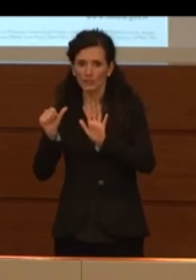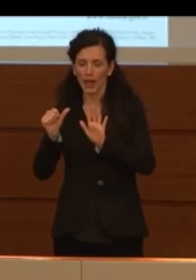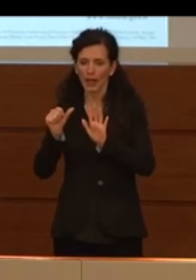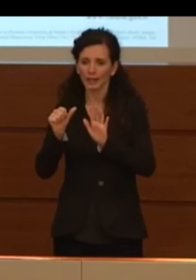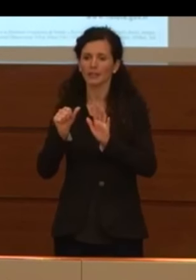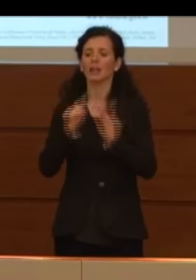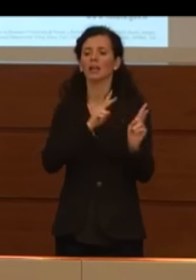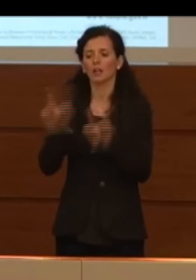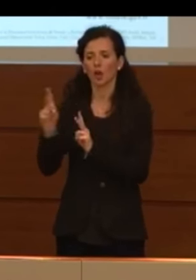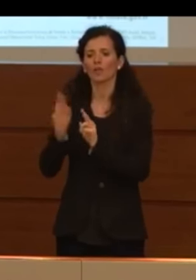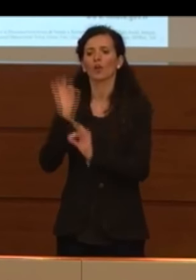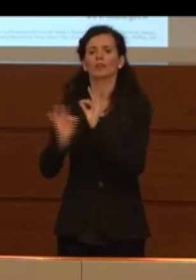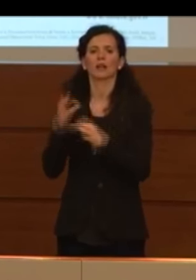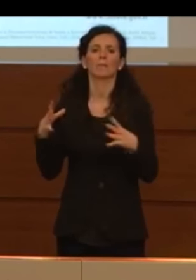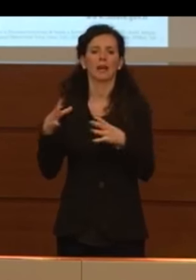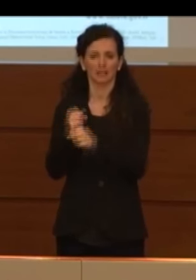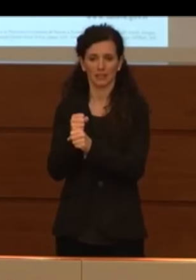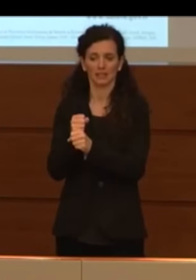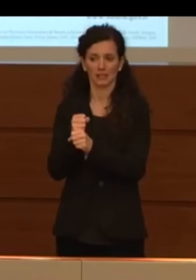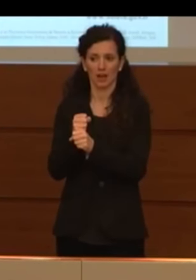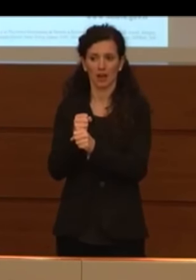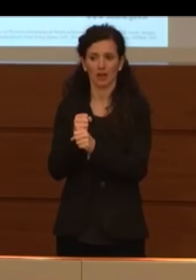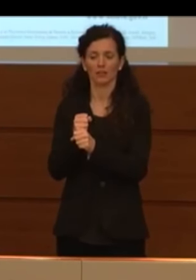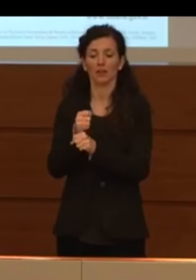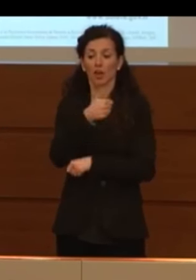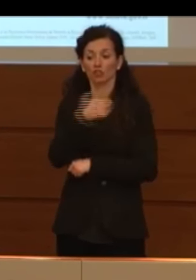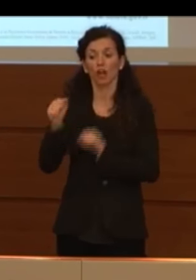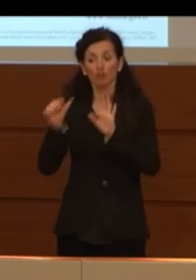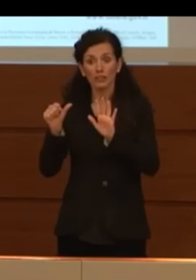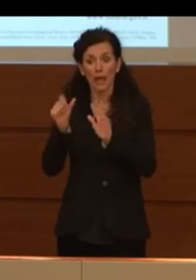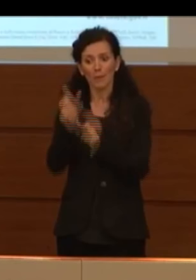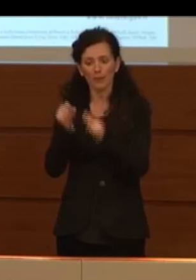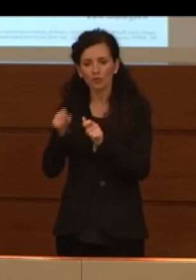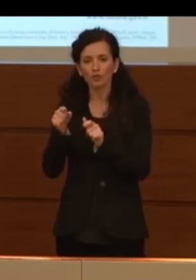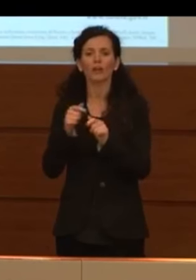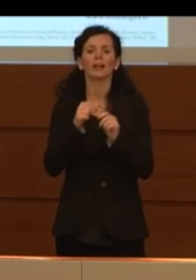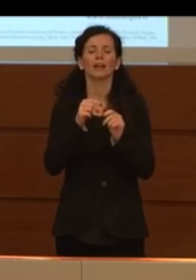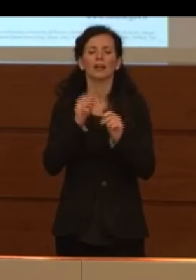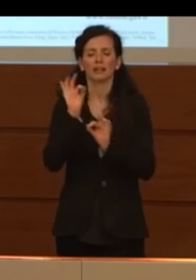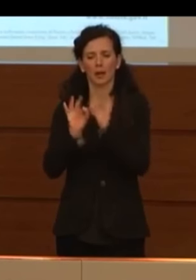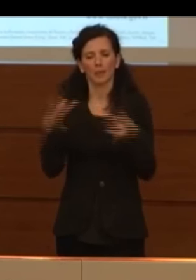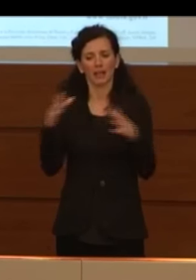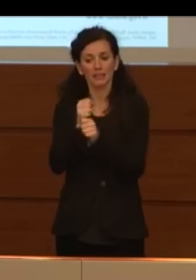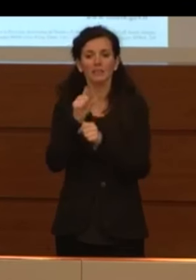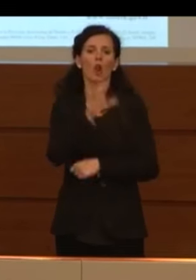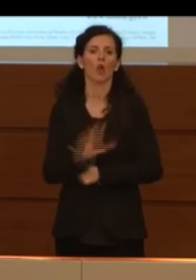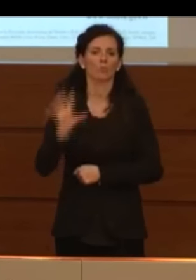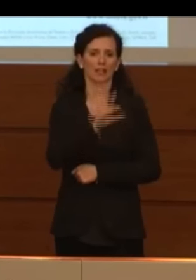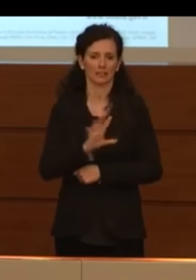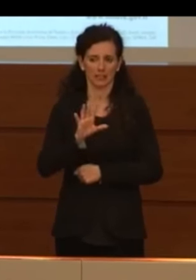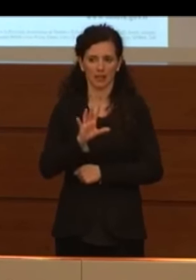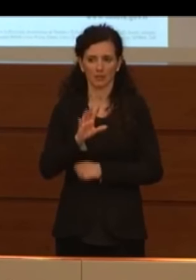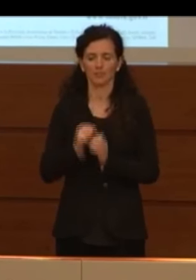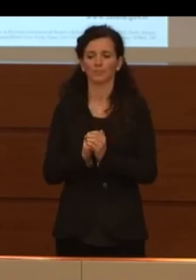terapia intensiva, 106 di cui 106 in Lombardia sono ricoverati in terapia intensiva. Per un